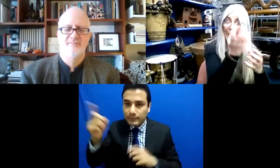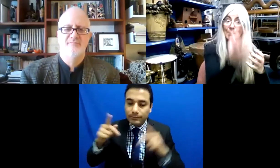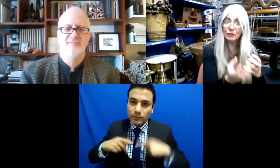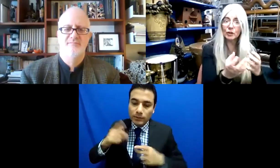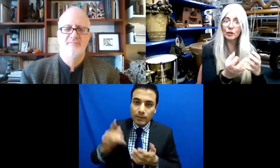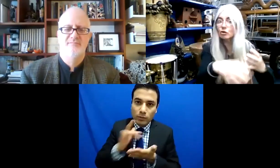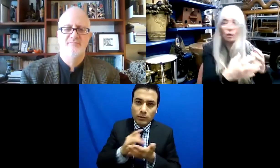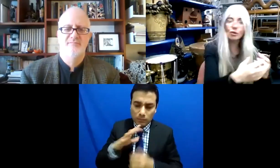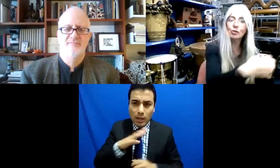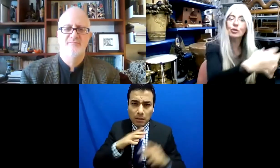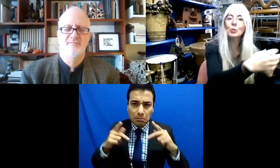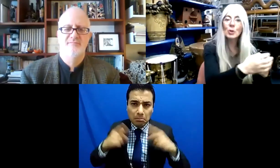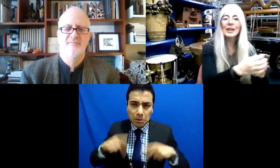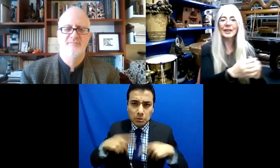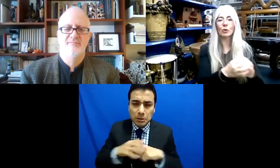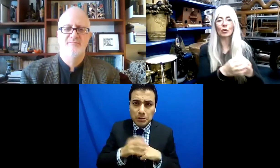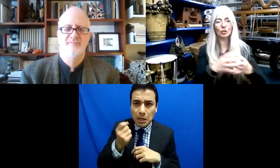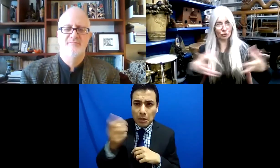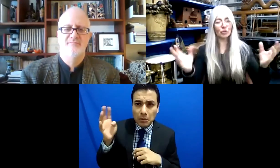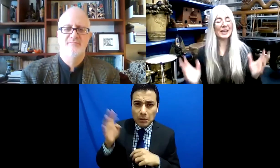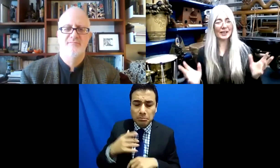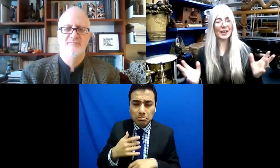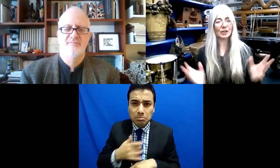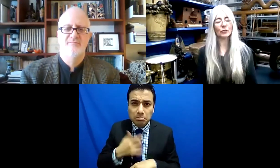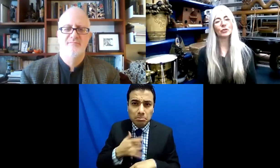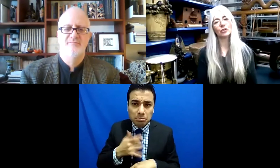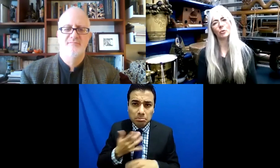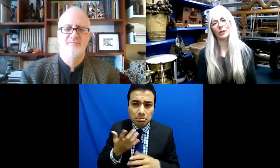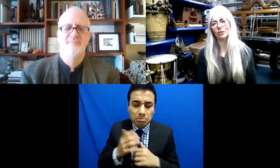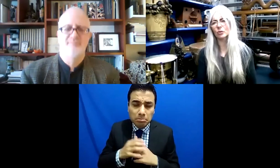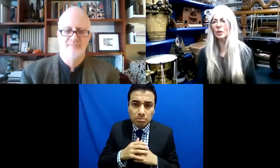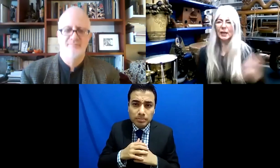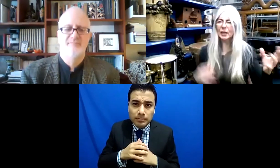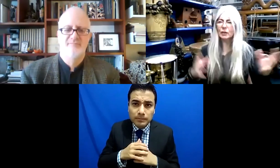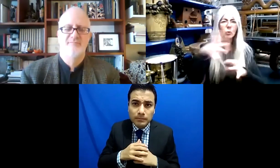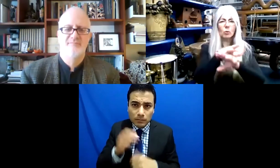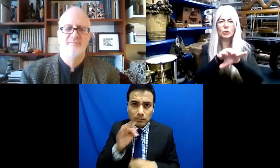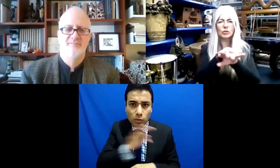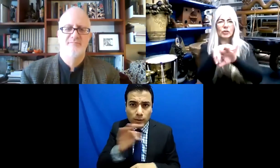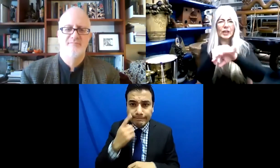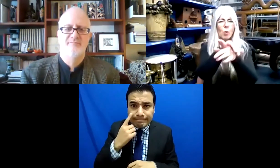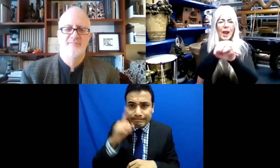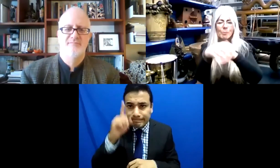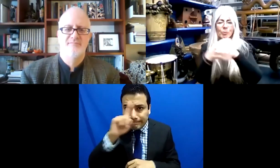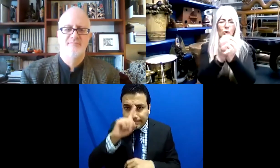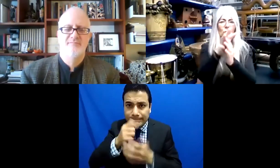pueden sentirse, te pueden ayudar, te pueden